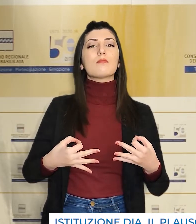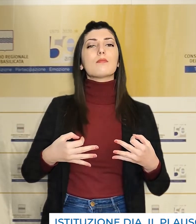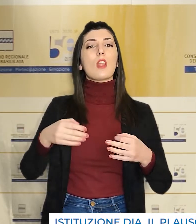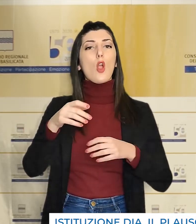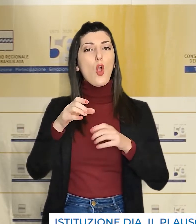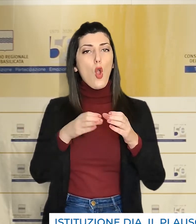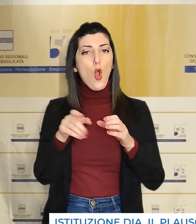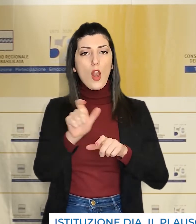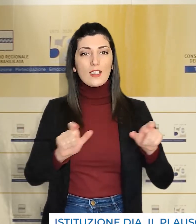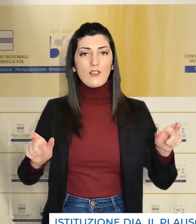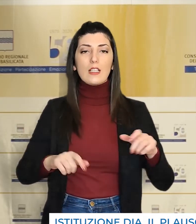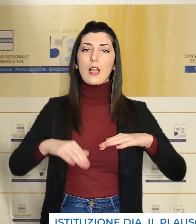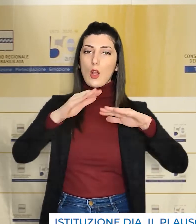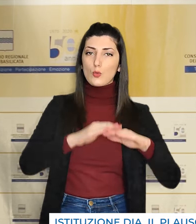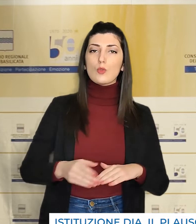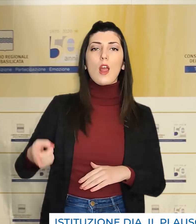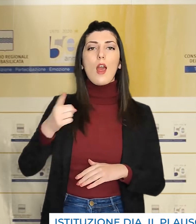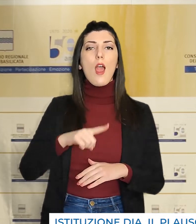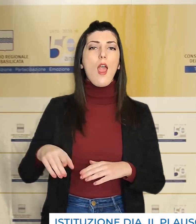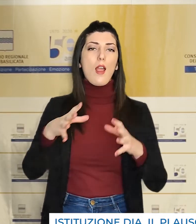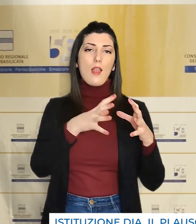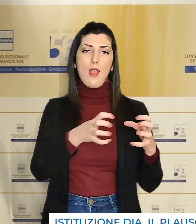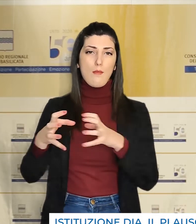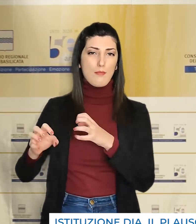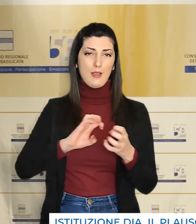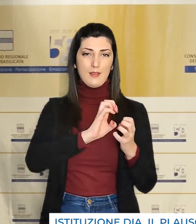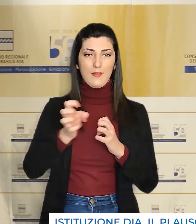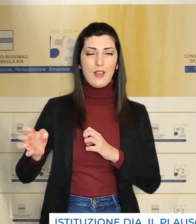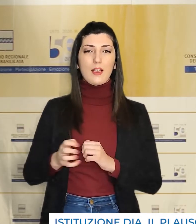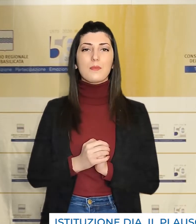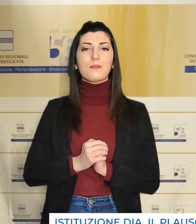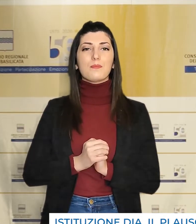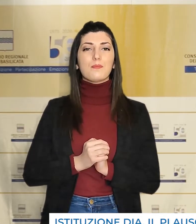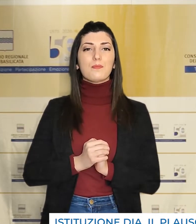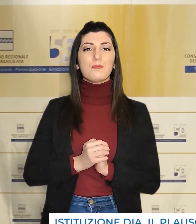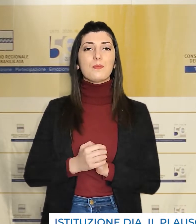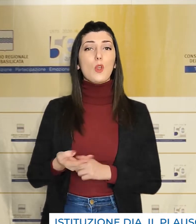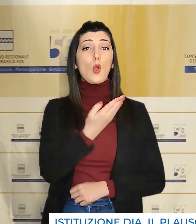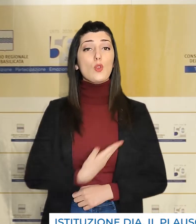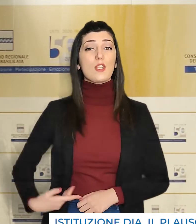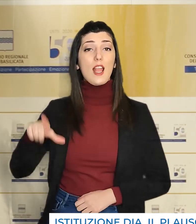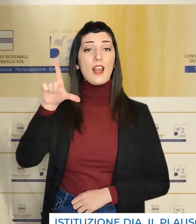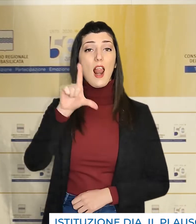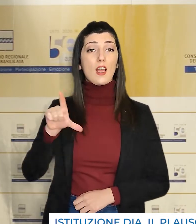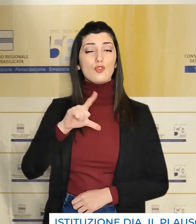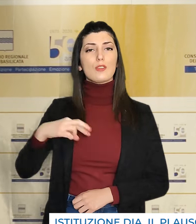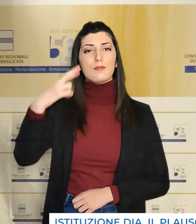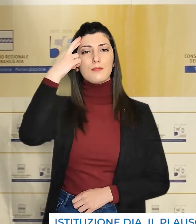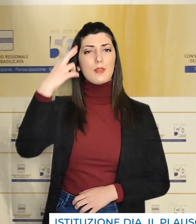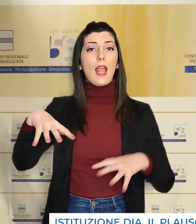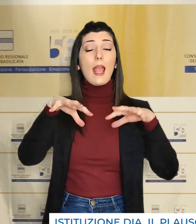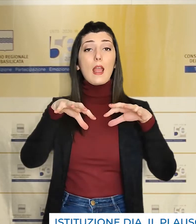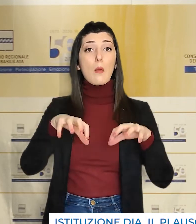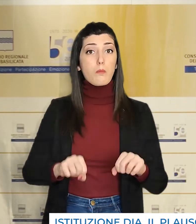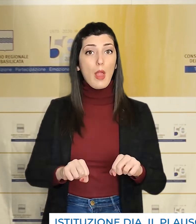a tutela della collettività e del sano tessuto imprenditoriale. Il consigliere Leggeri,